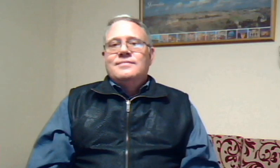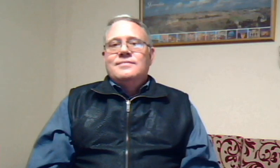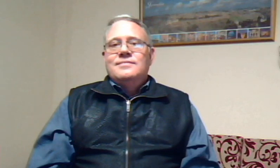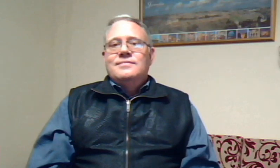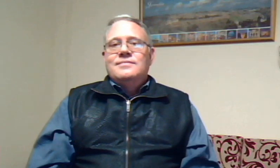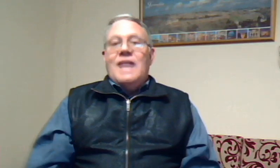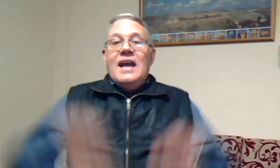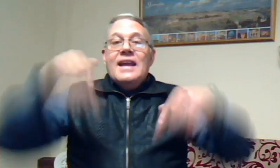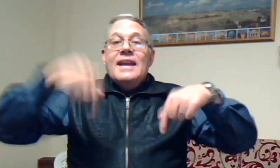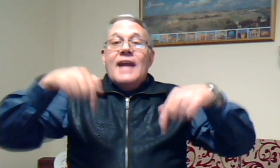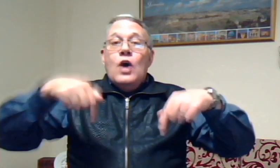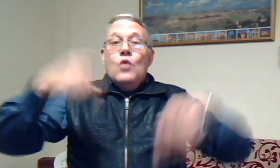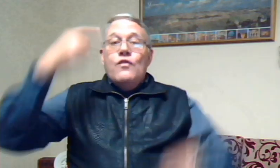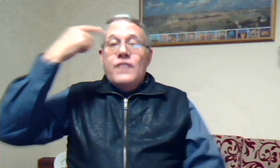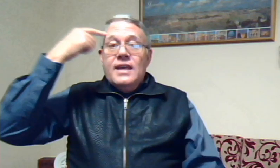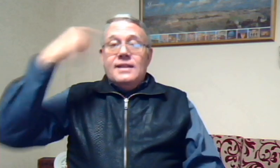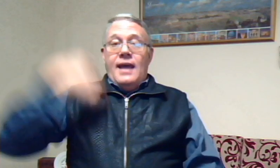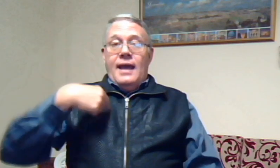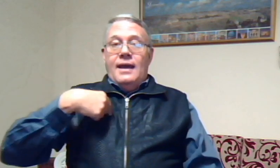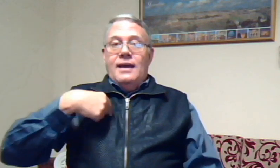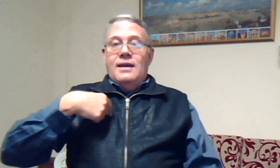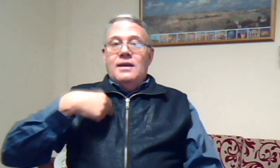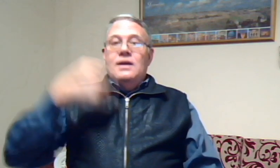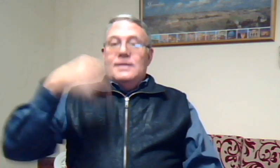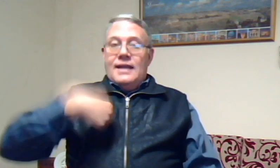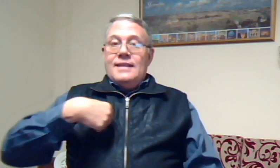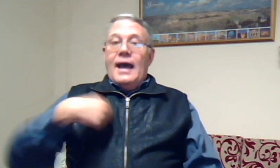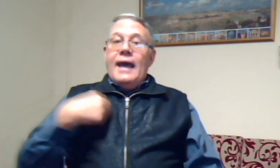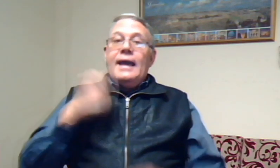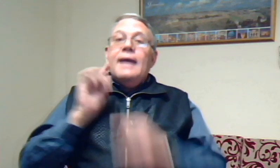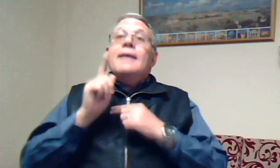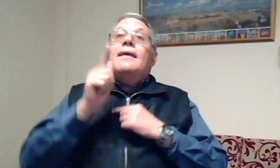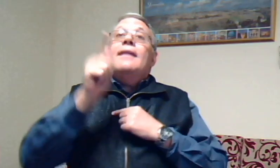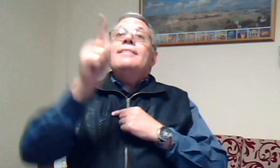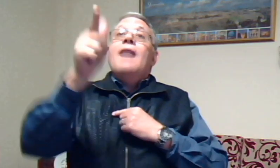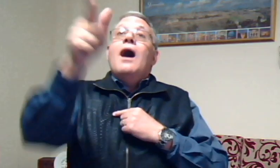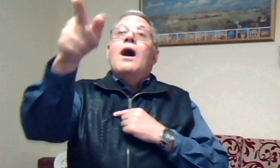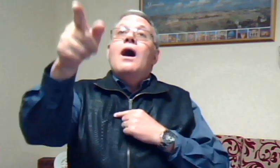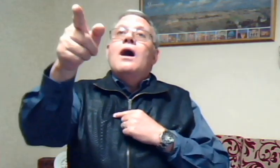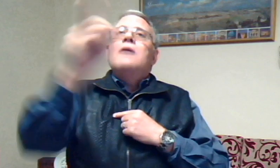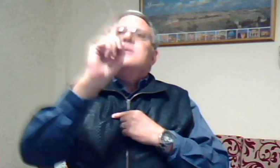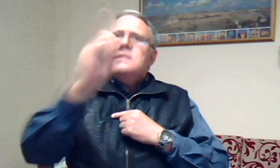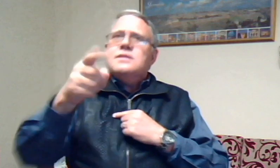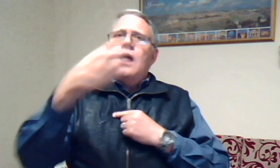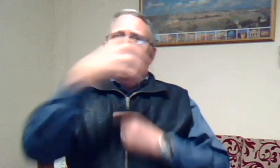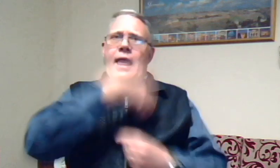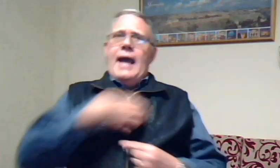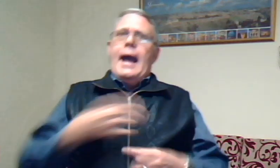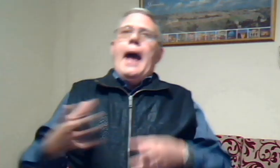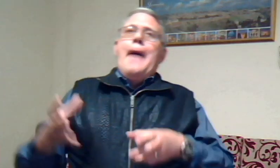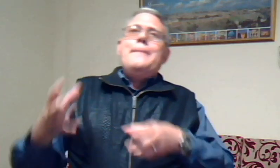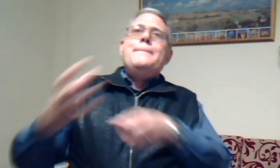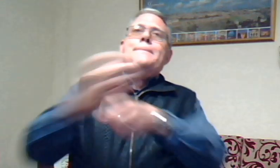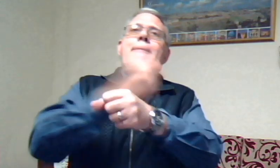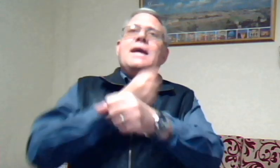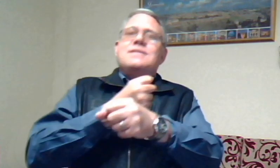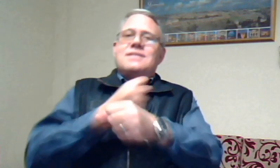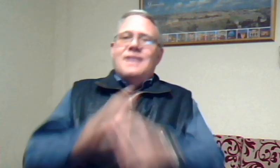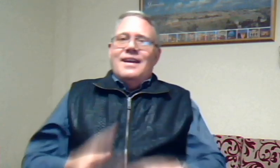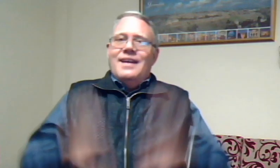nou weet ek dat ek een dag sal ek prijs kry